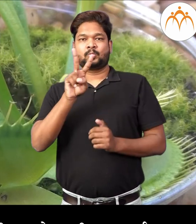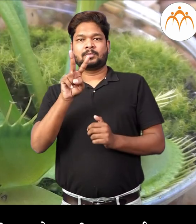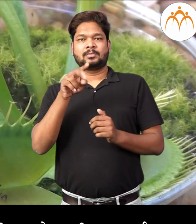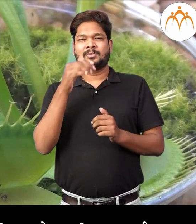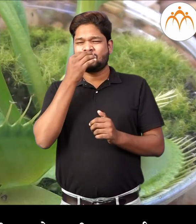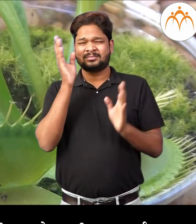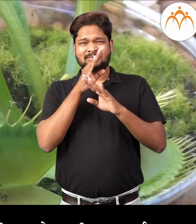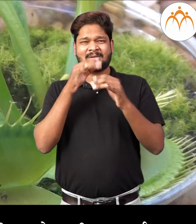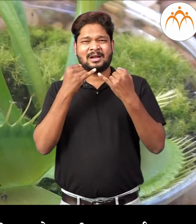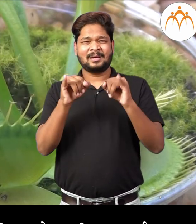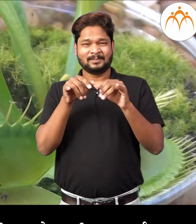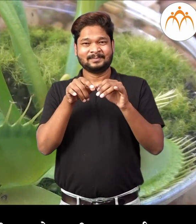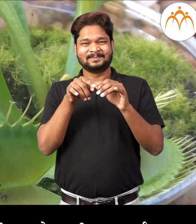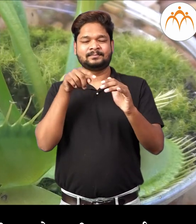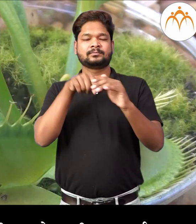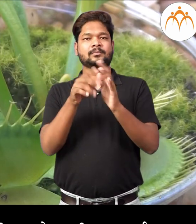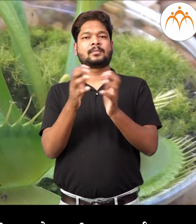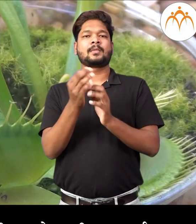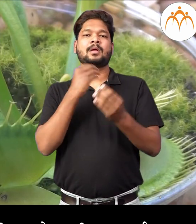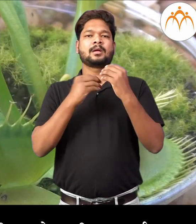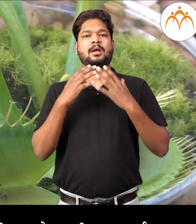नाइट्रोजंची गरस पूर्ण करतात